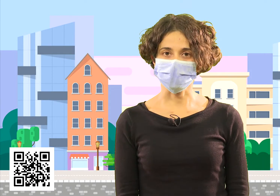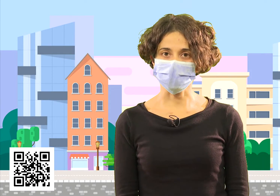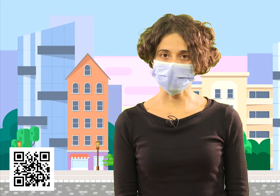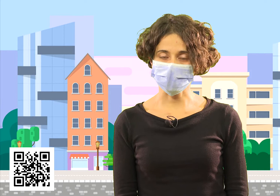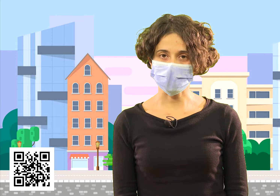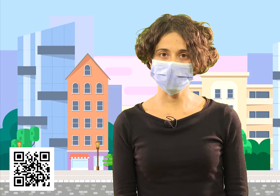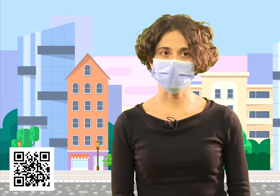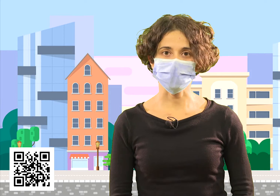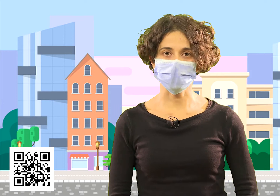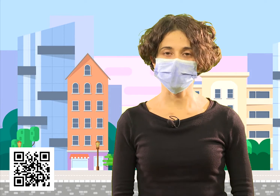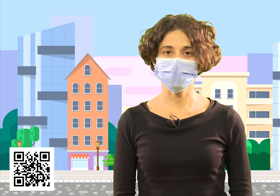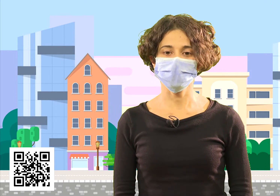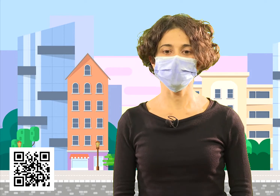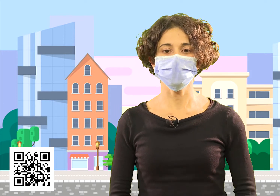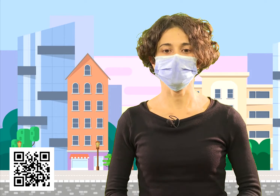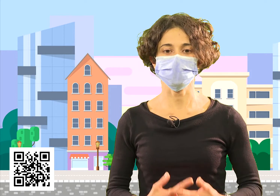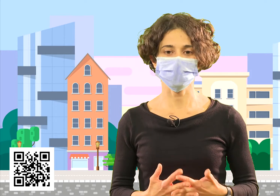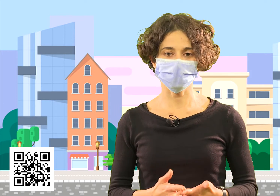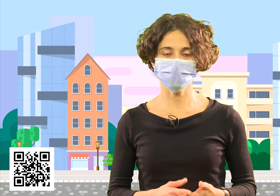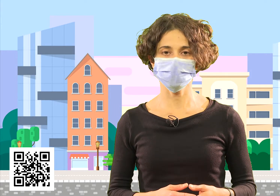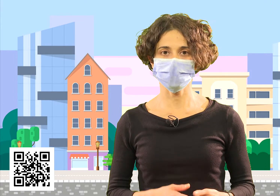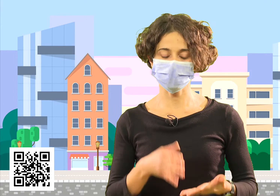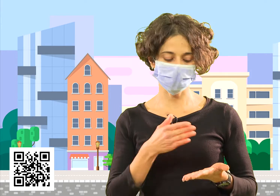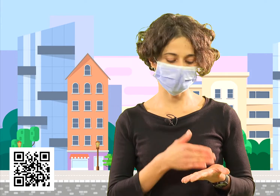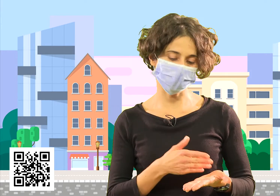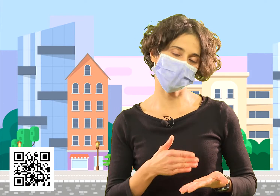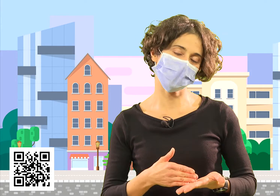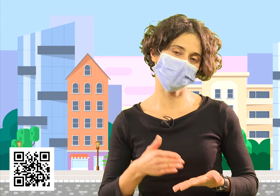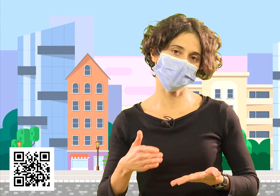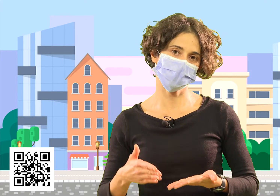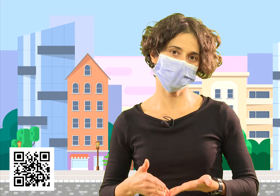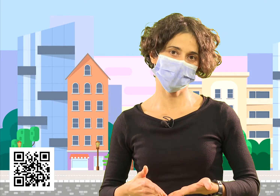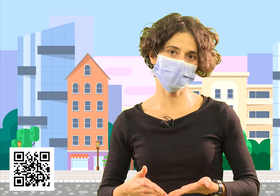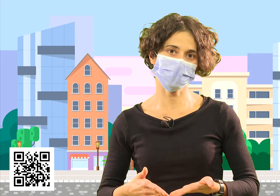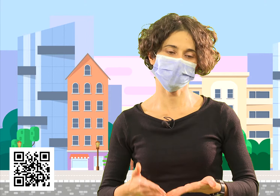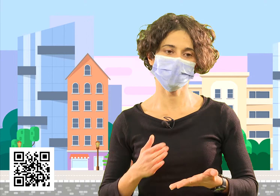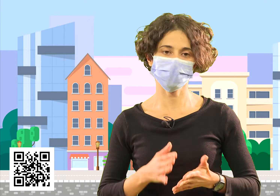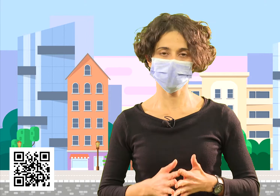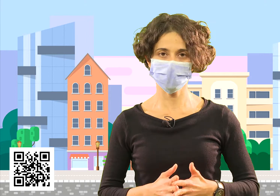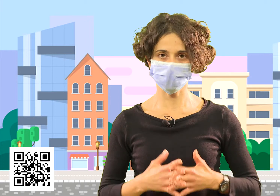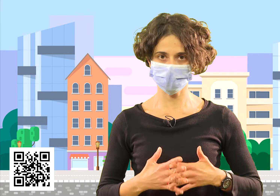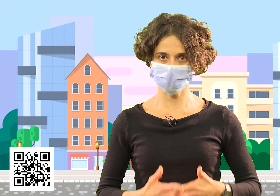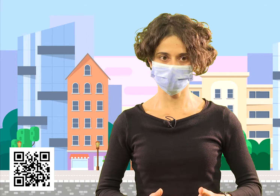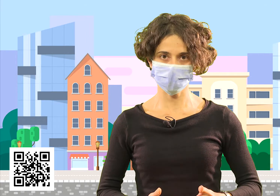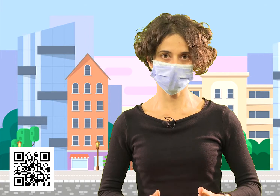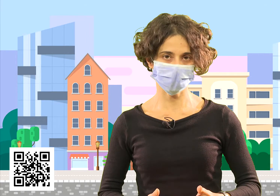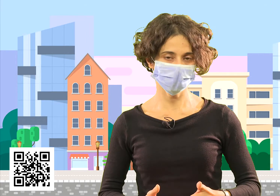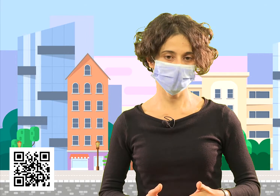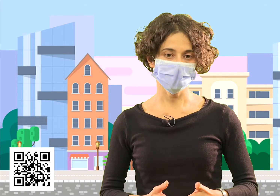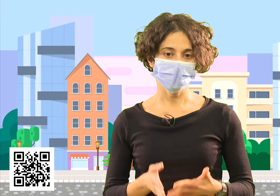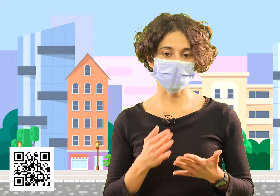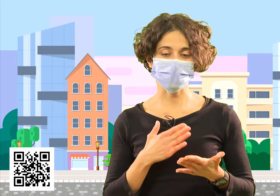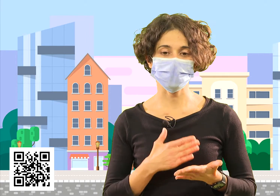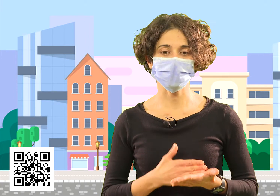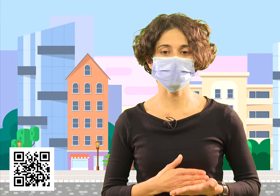Como recordarán en el programa anterior les explicamos las distintas partes en que se componen una sesión de memoria.